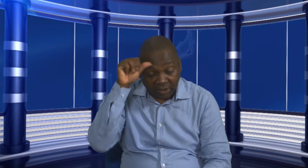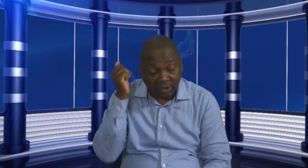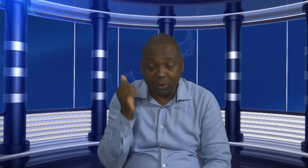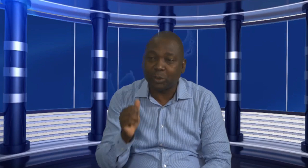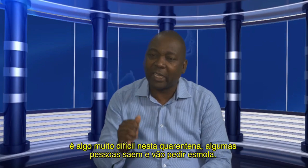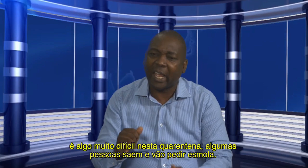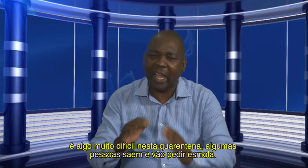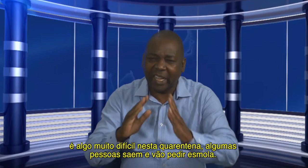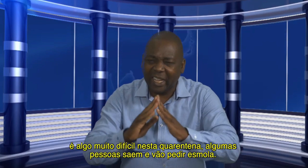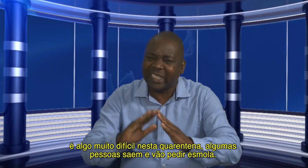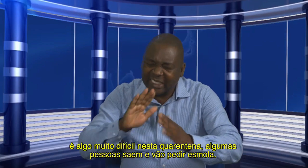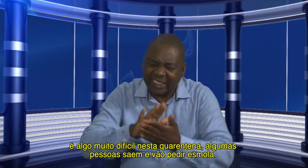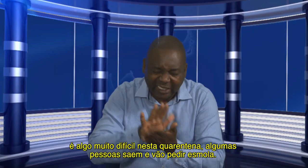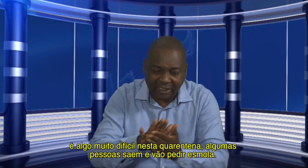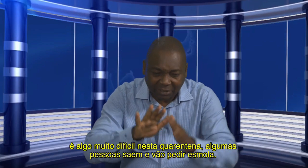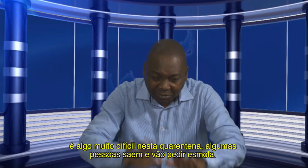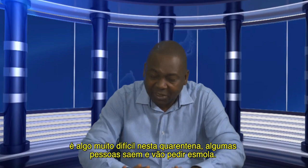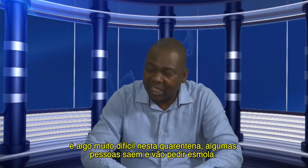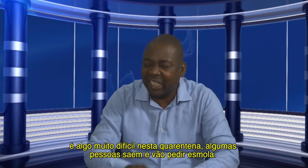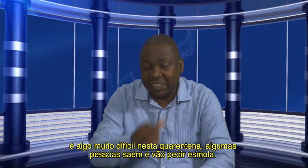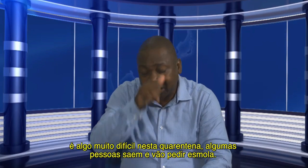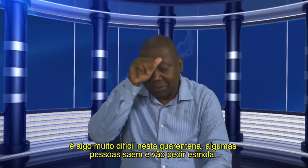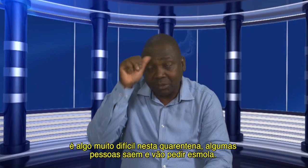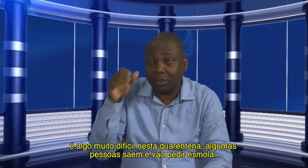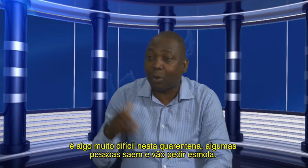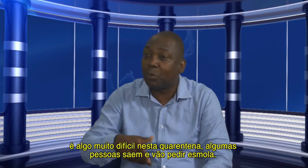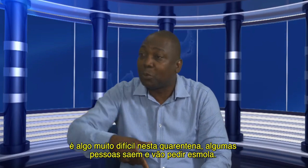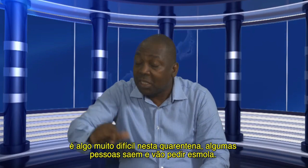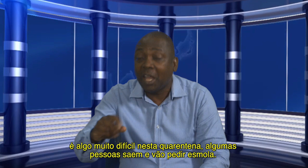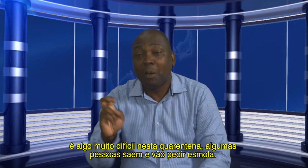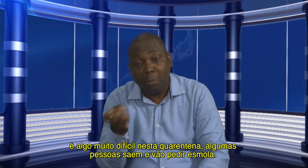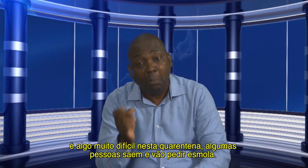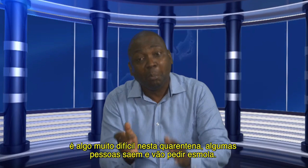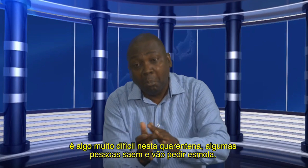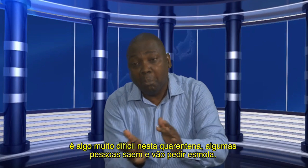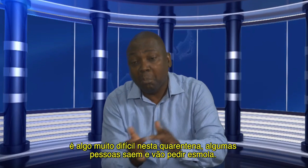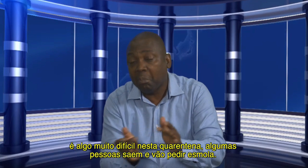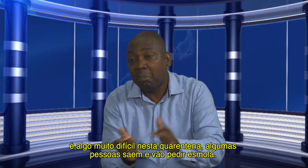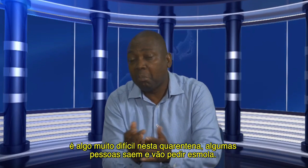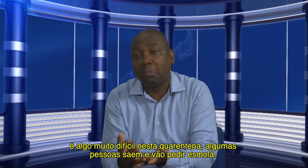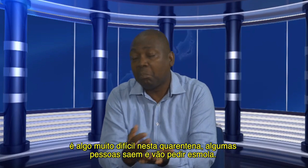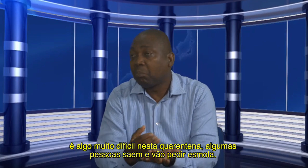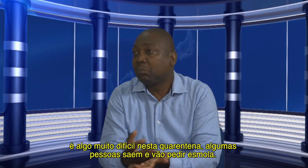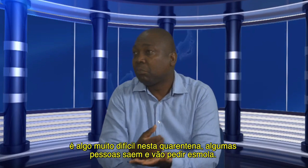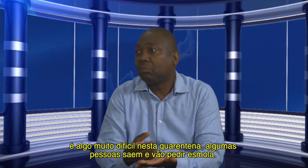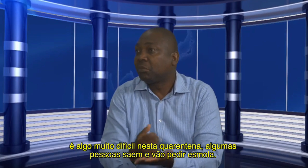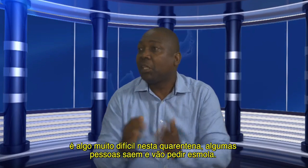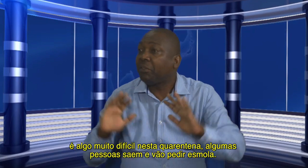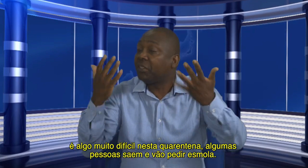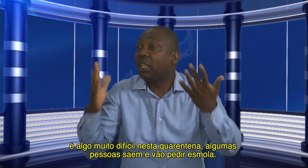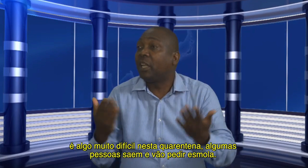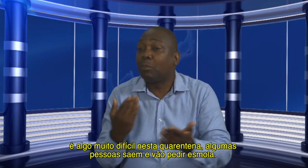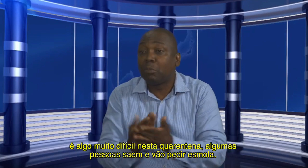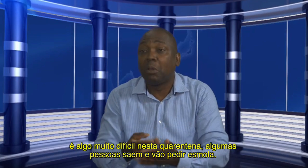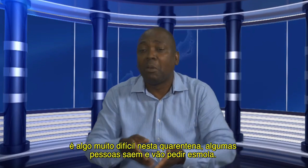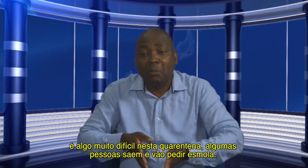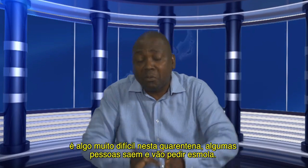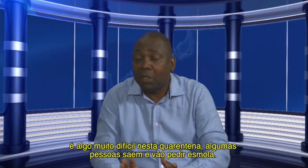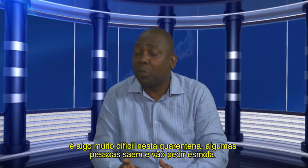Então, é algo muito difícil neste tempo de ocorrer, algumas pessoas saem para ficar